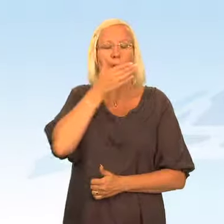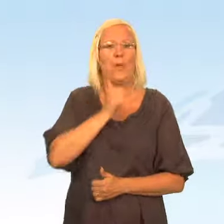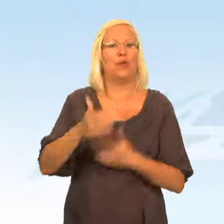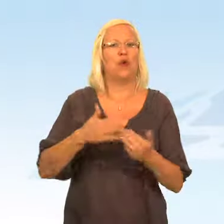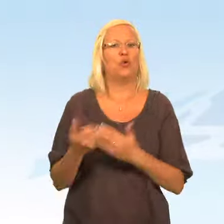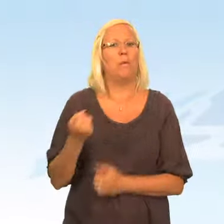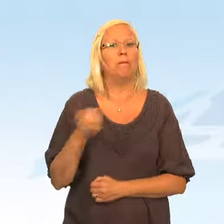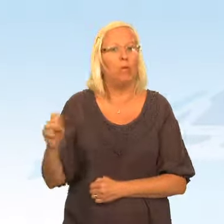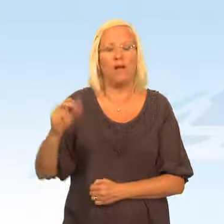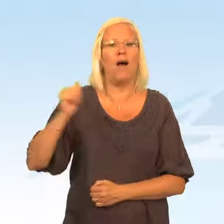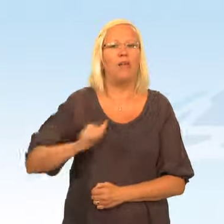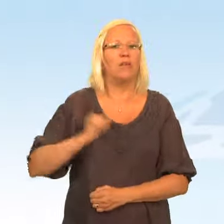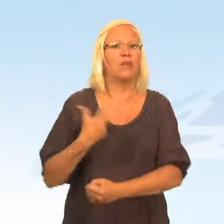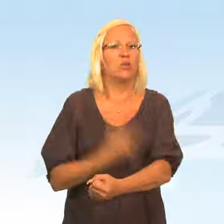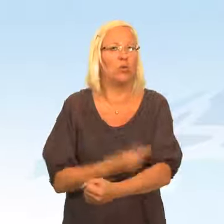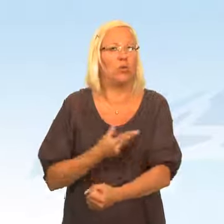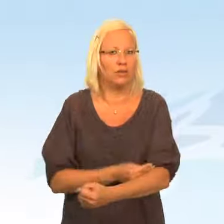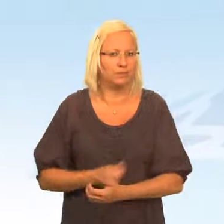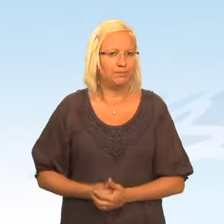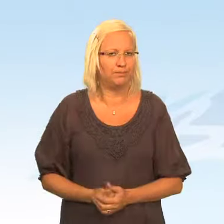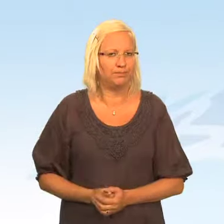när unga begår brott eller använder droger.